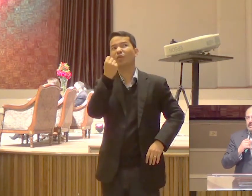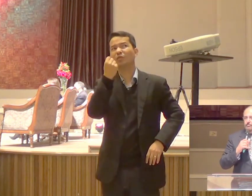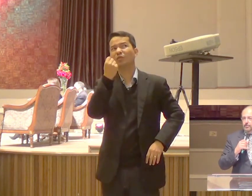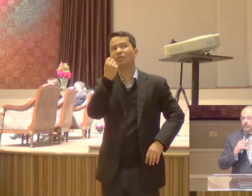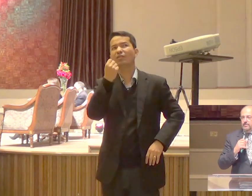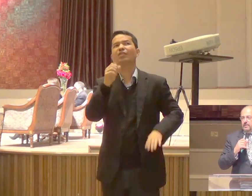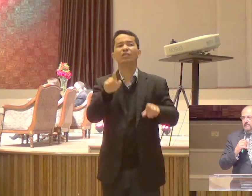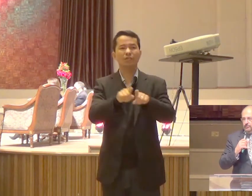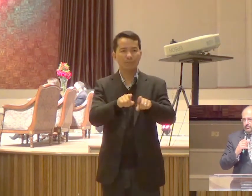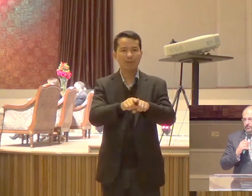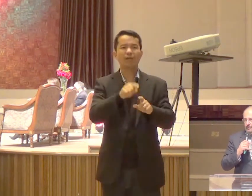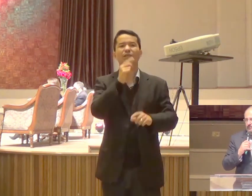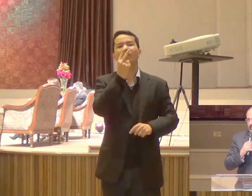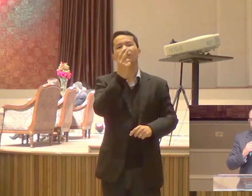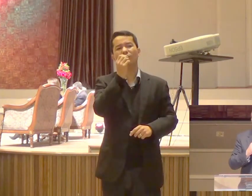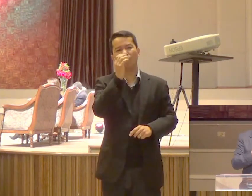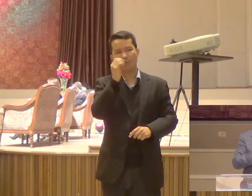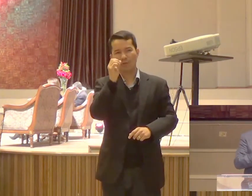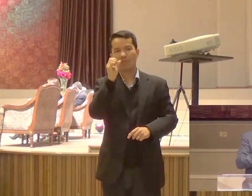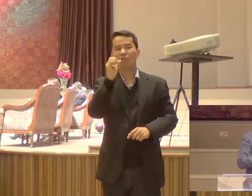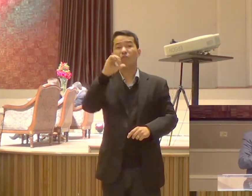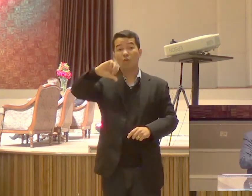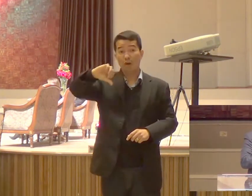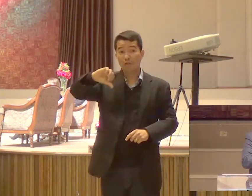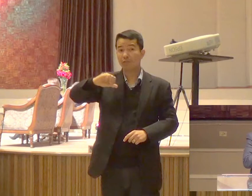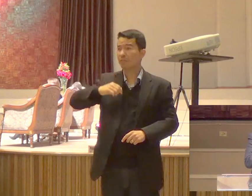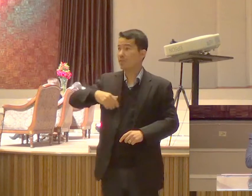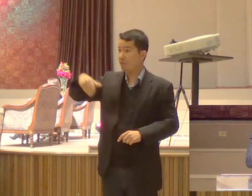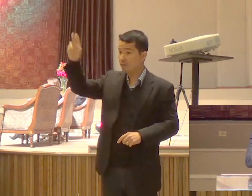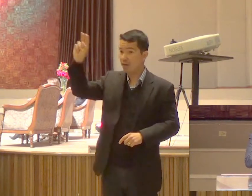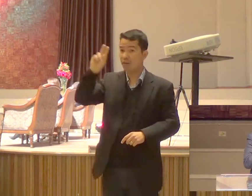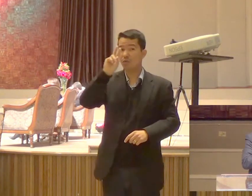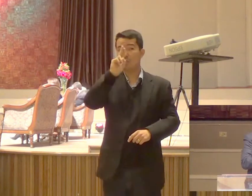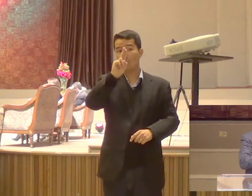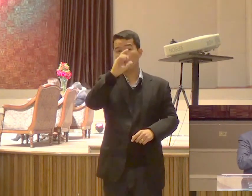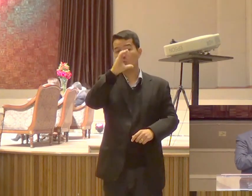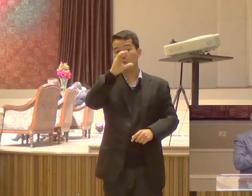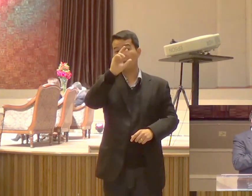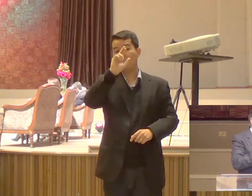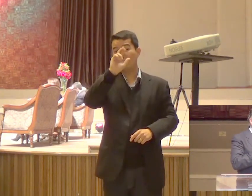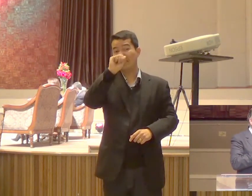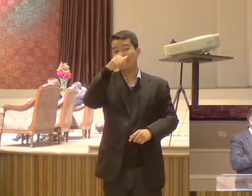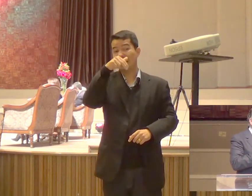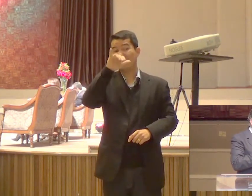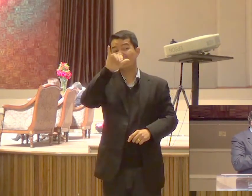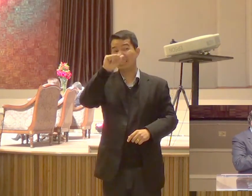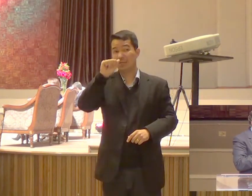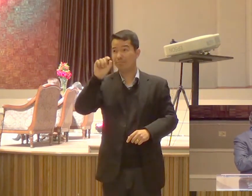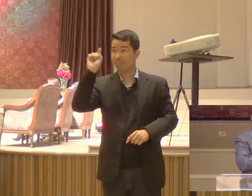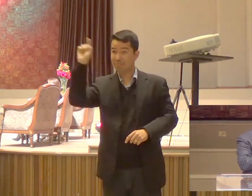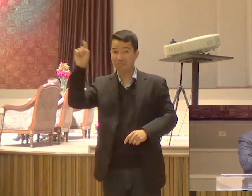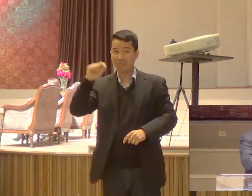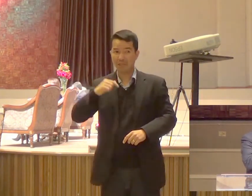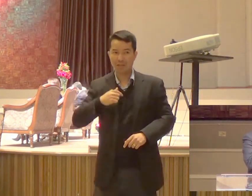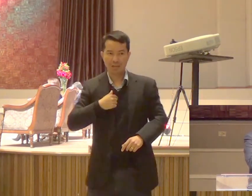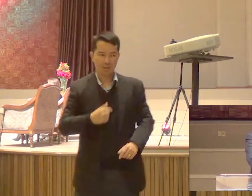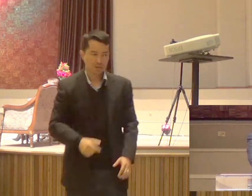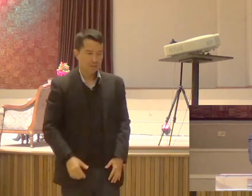Por dois anos, na Ucrânia E você gostaria de ir E eu falei, olha, eu quero dizer uma coisa para vocês Eu estava há